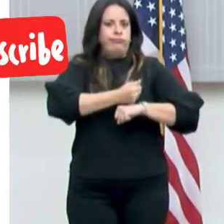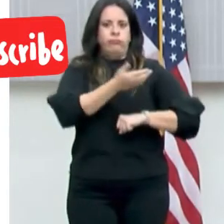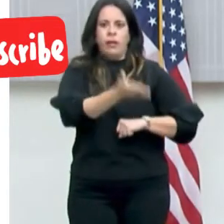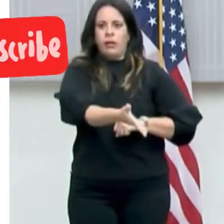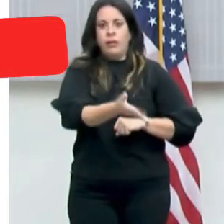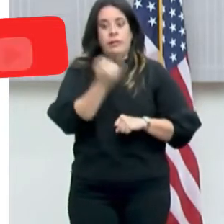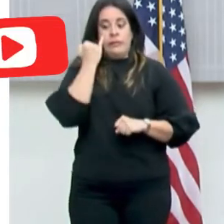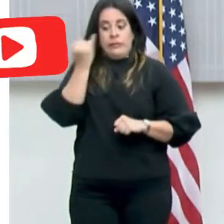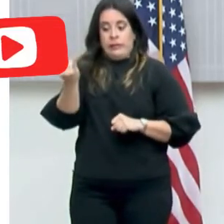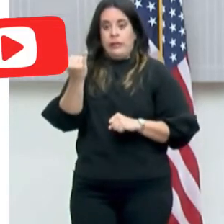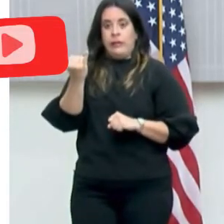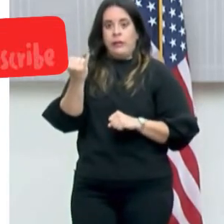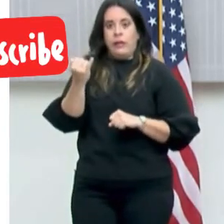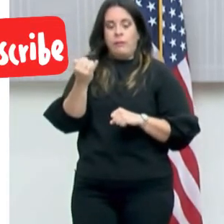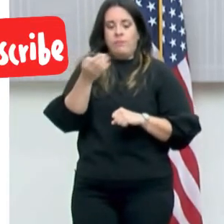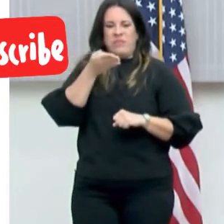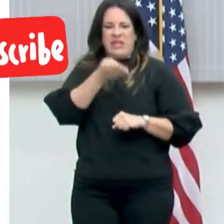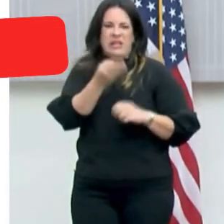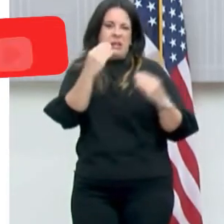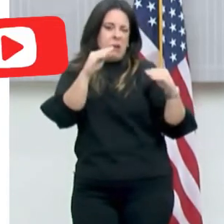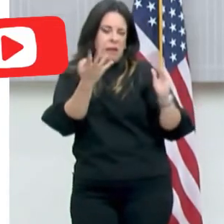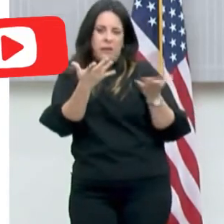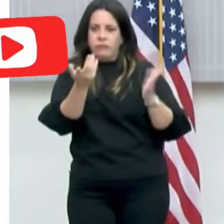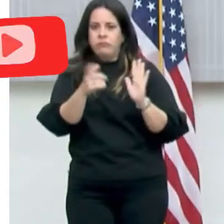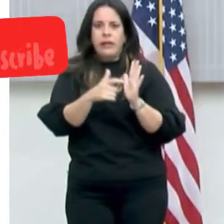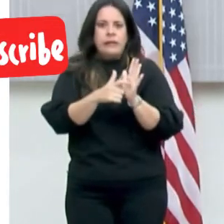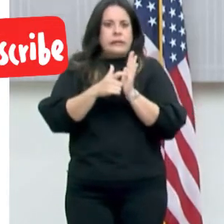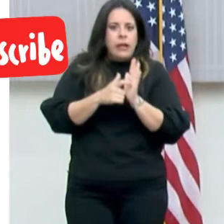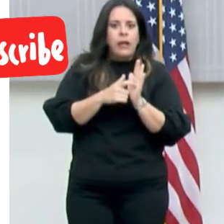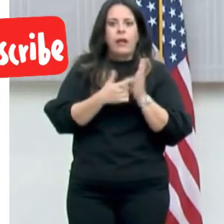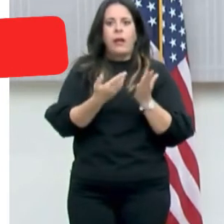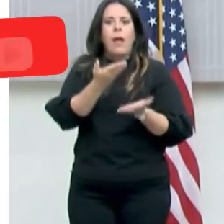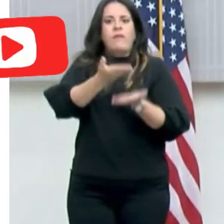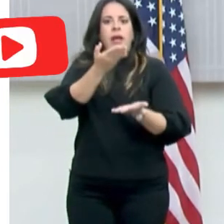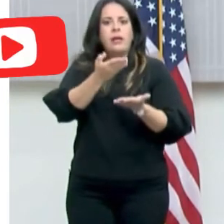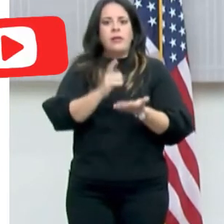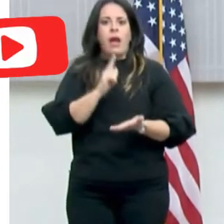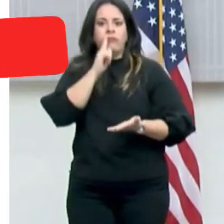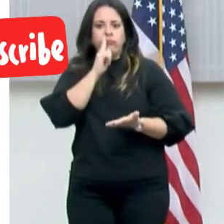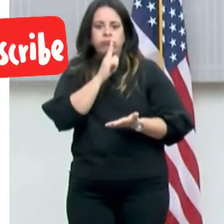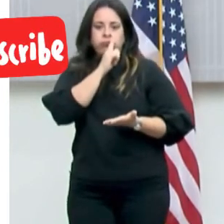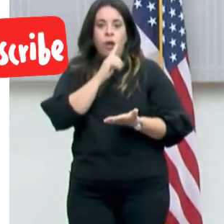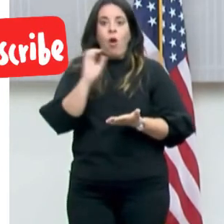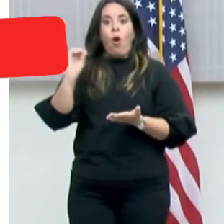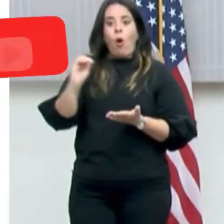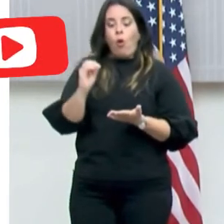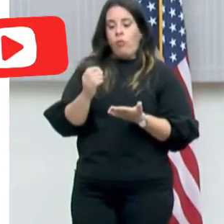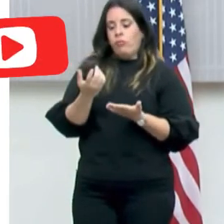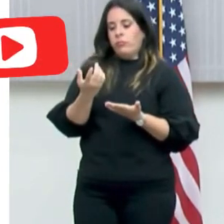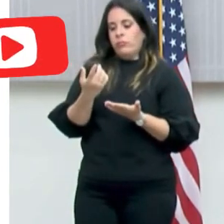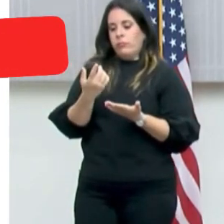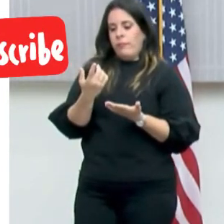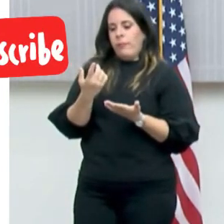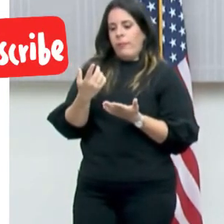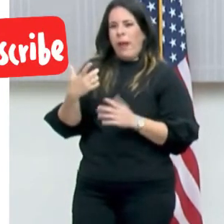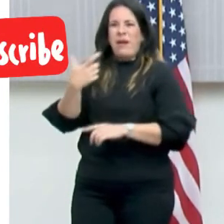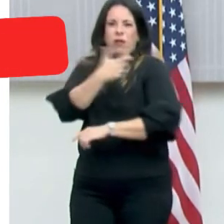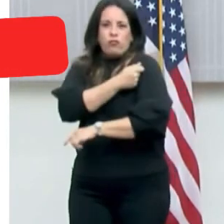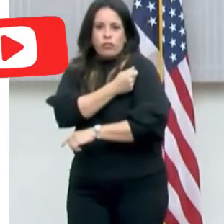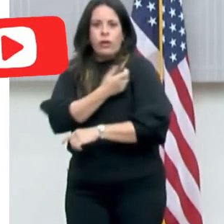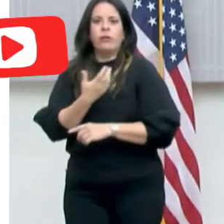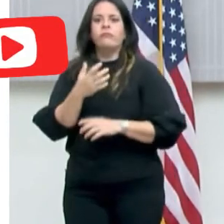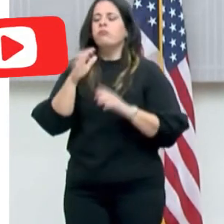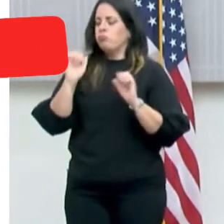Si el comercio exige prueba de vacunación o prueba negativa de COVID, puede operar a